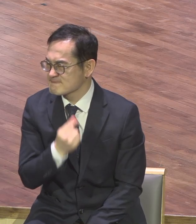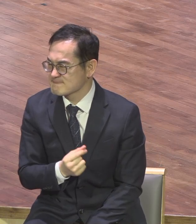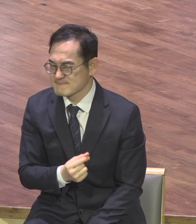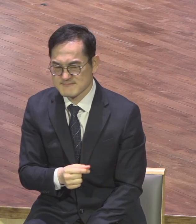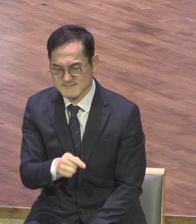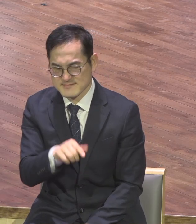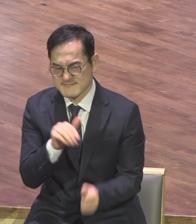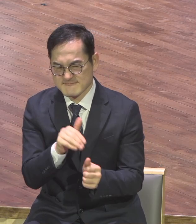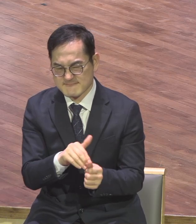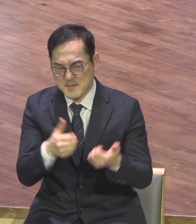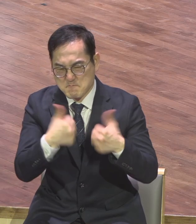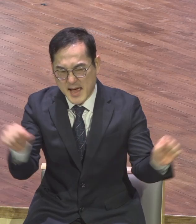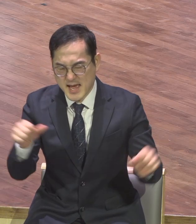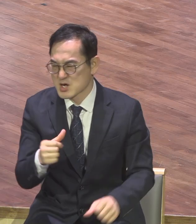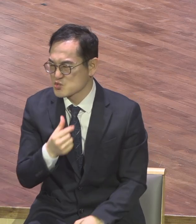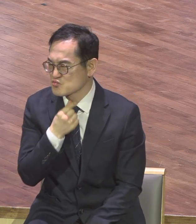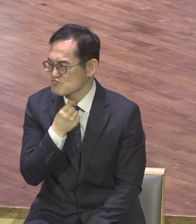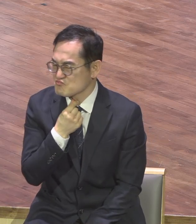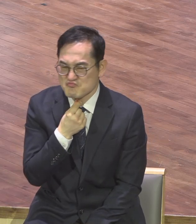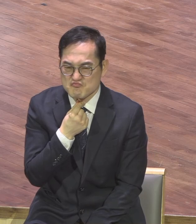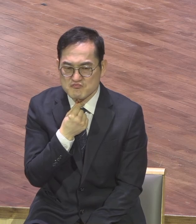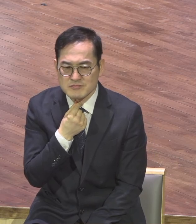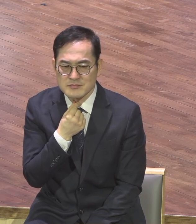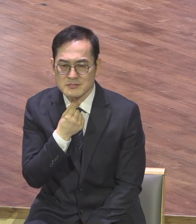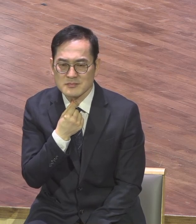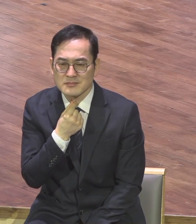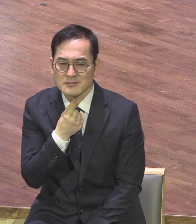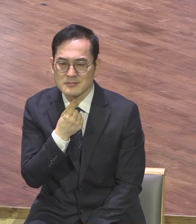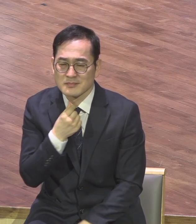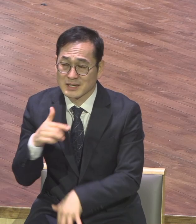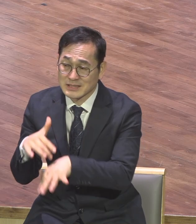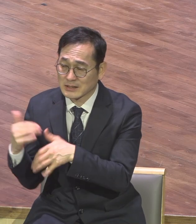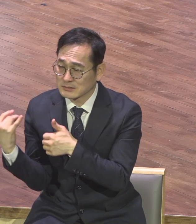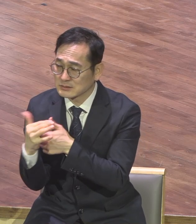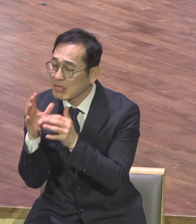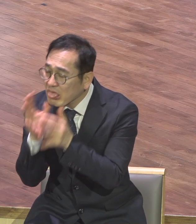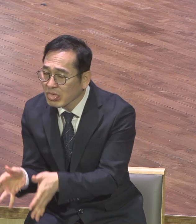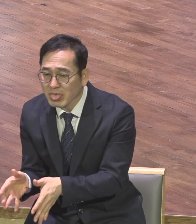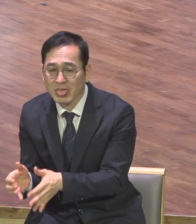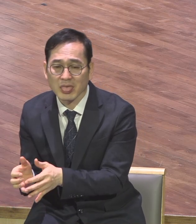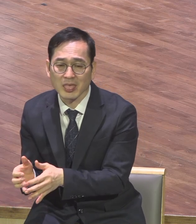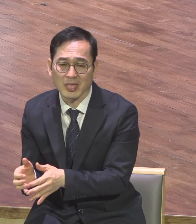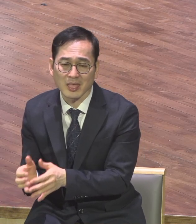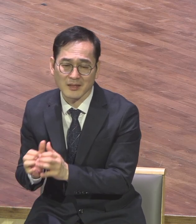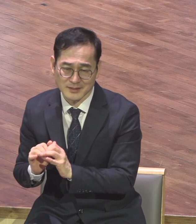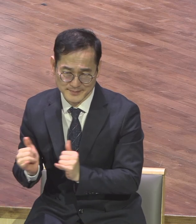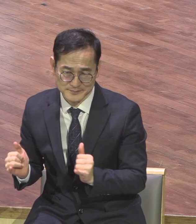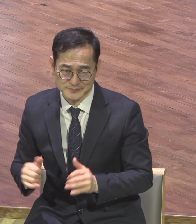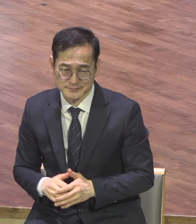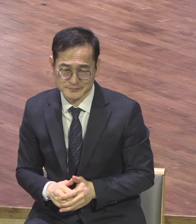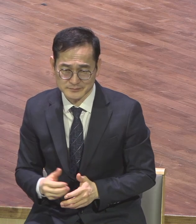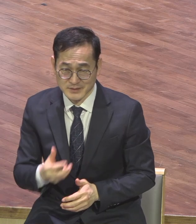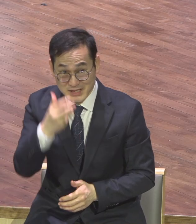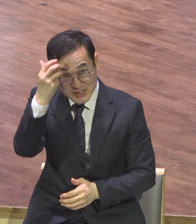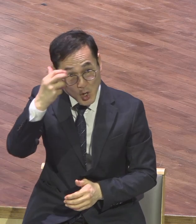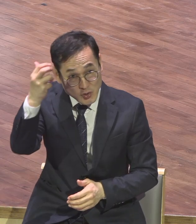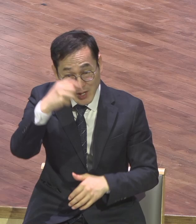들여가지고 깨지면 좋겠다 이거는 성령이 주는 마음이 아니죠 그러나 사단이 주는